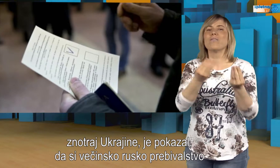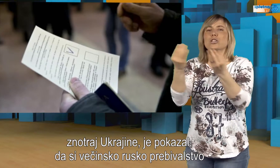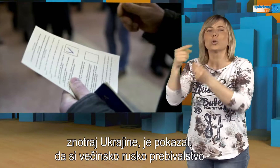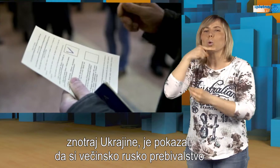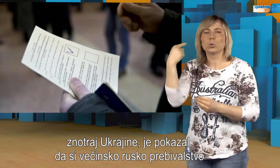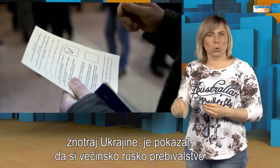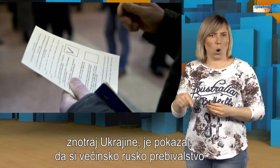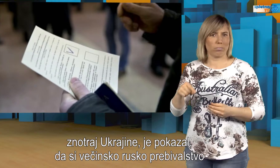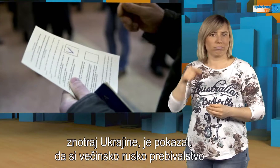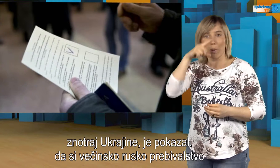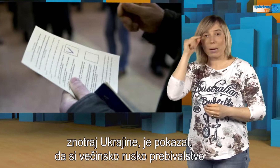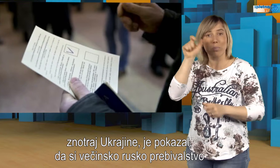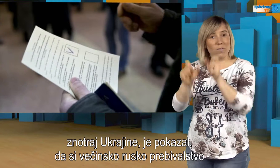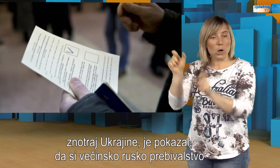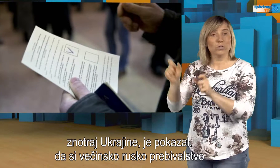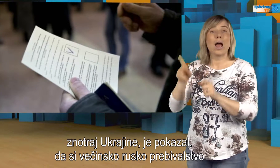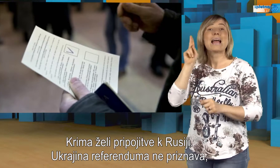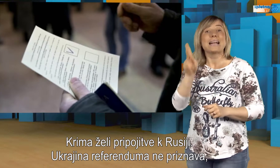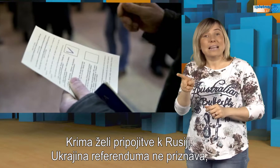prebivalstvo Krima želi pripojitve k Rusiji.